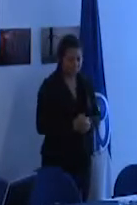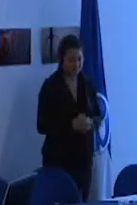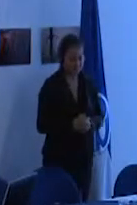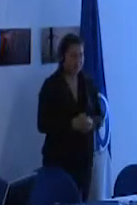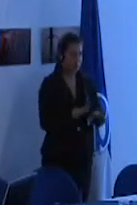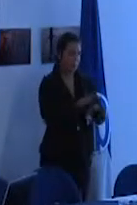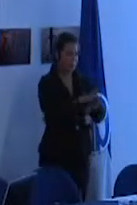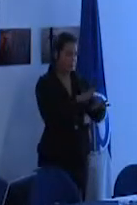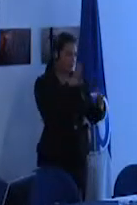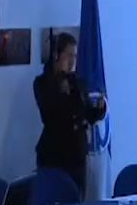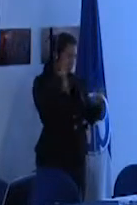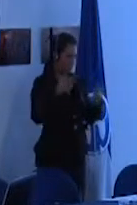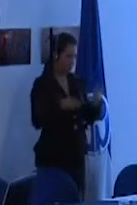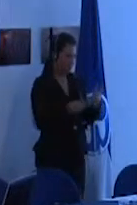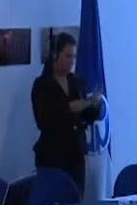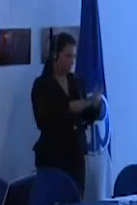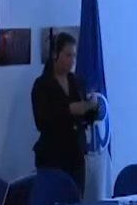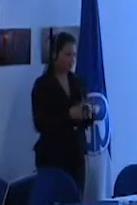para concluir